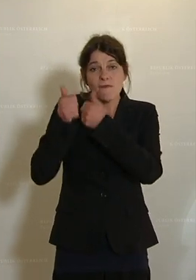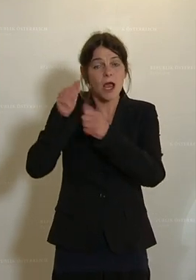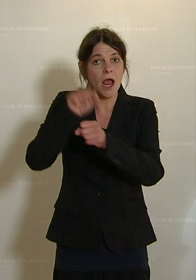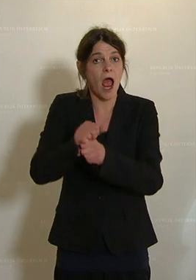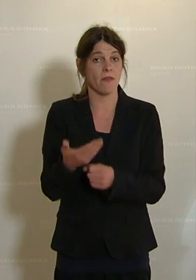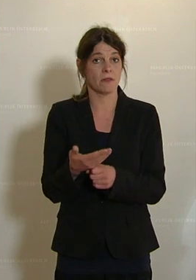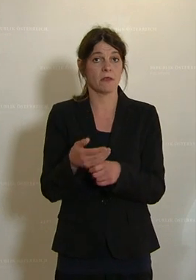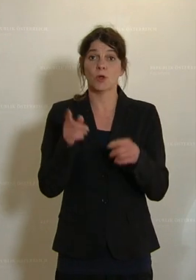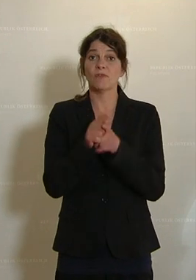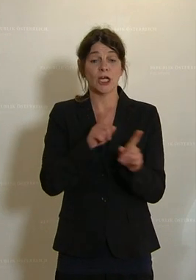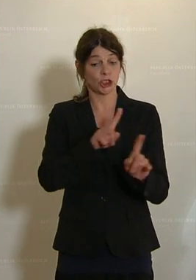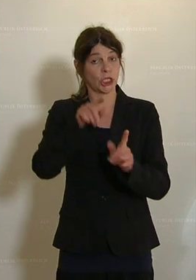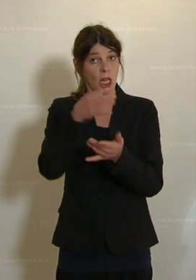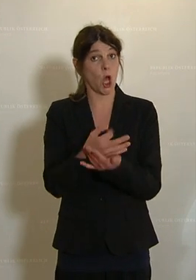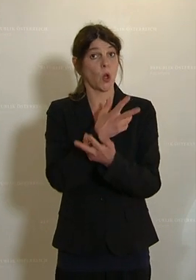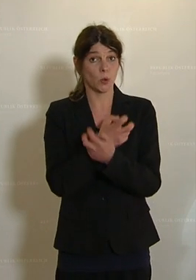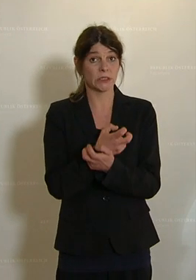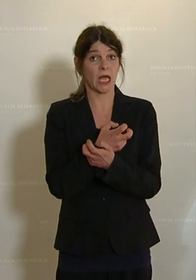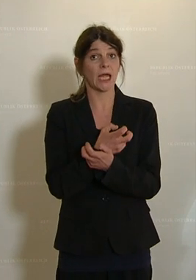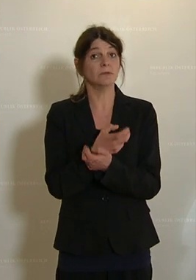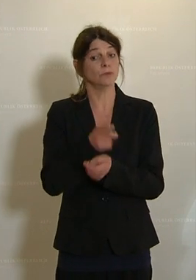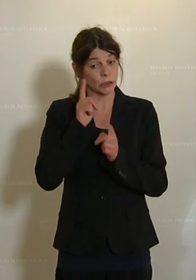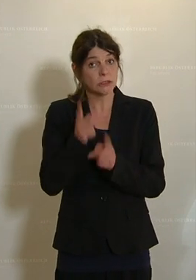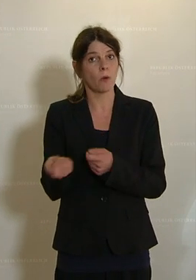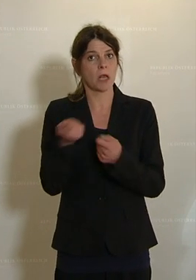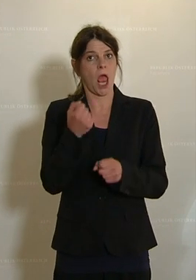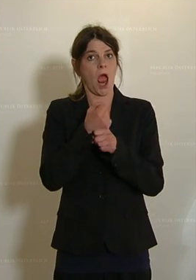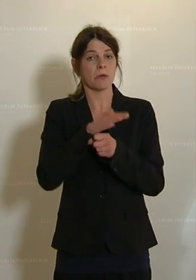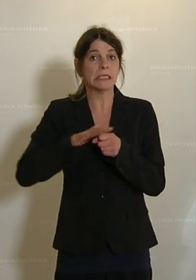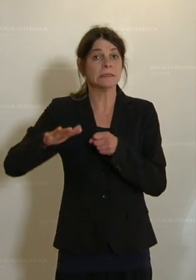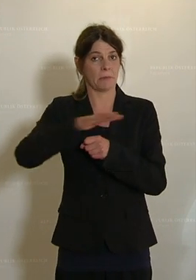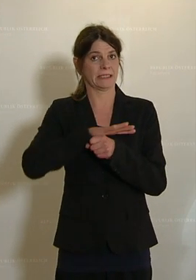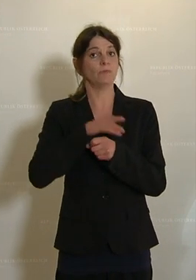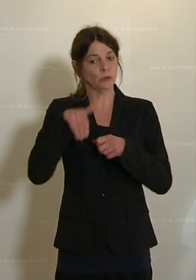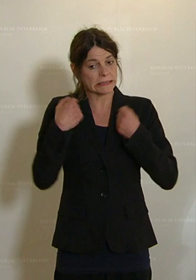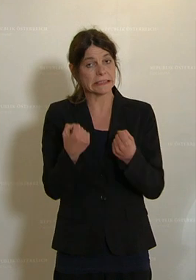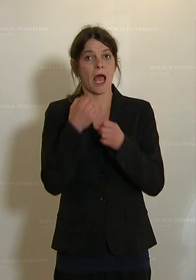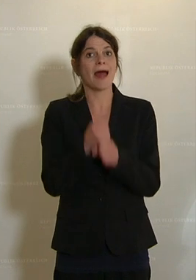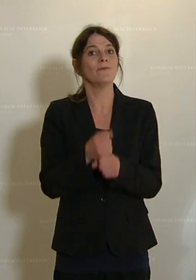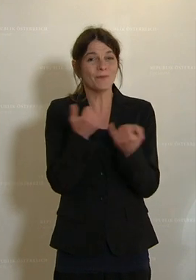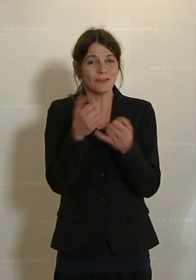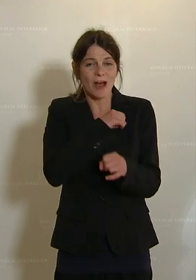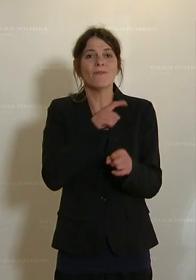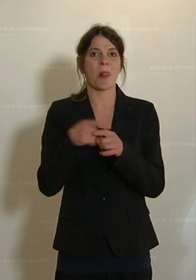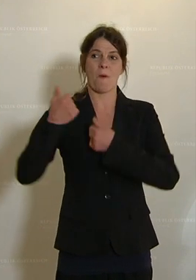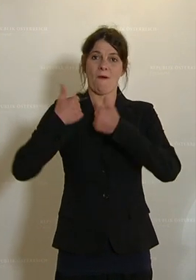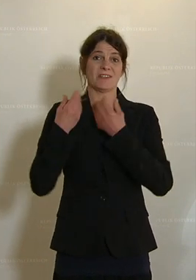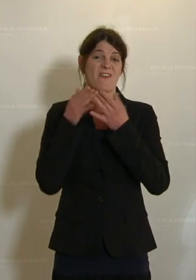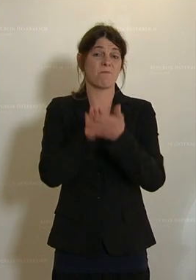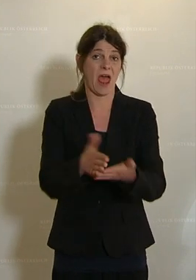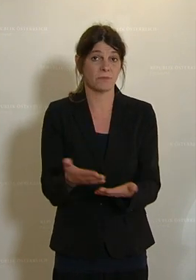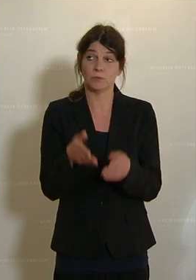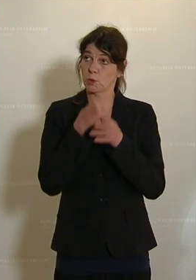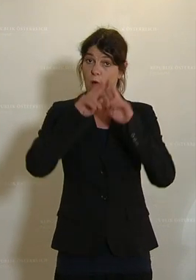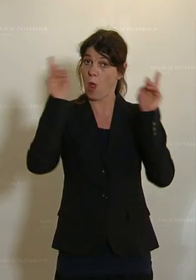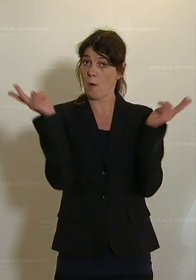und weil der Standort Österreich Arbeitsplätze sichern muss über Konkurrenzfähigkeit. Das ist angesichts der